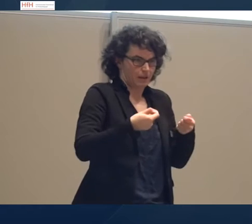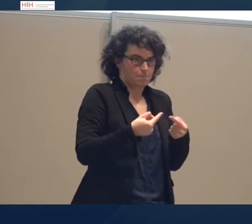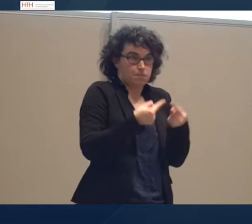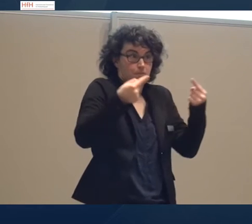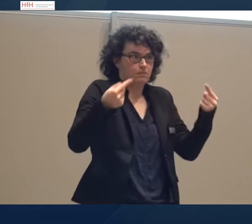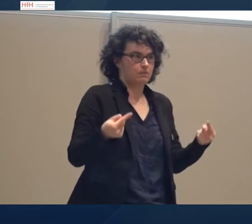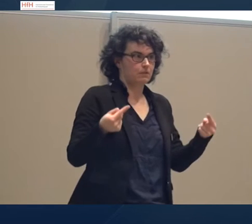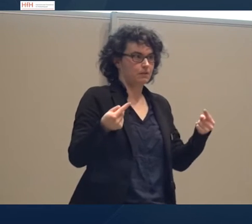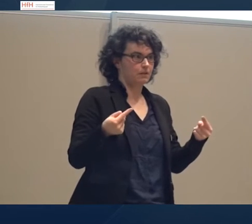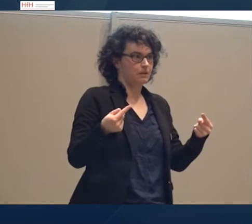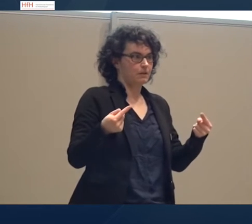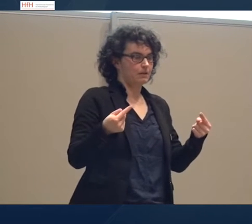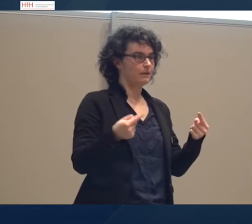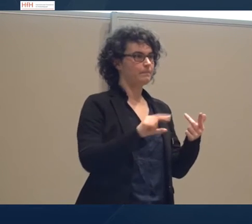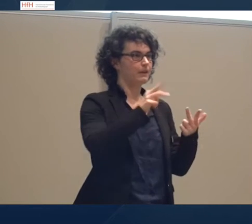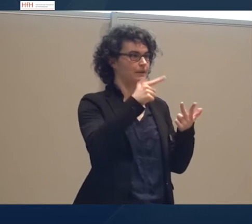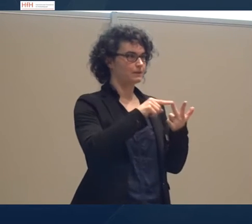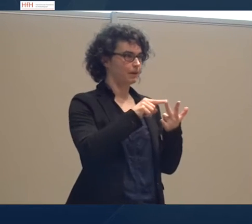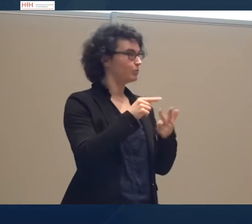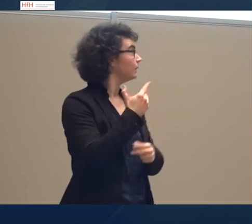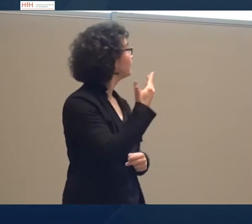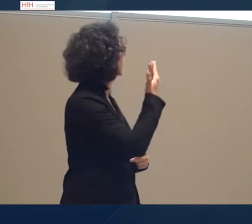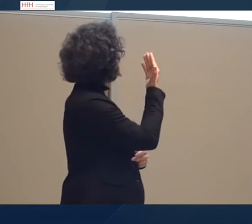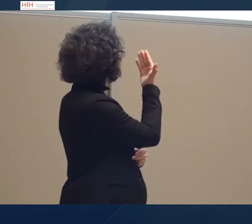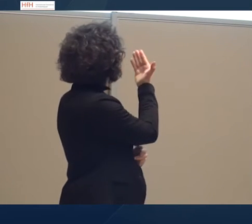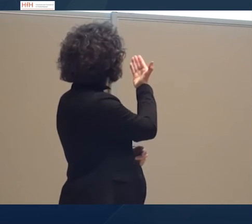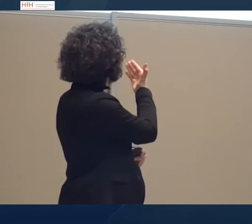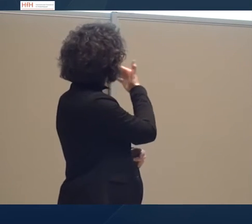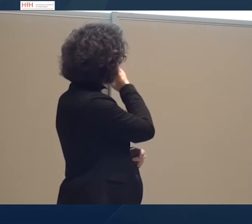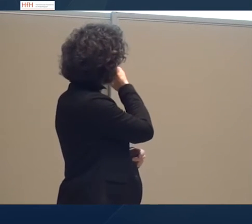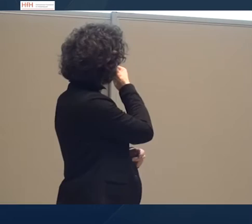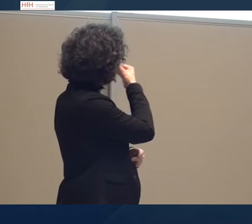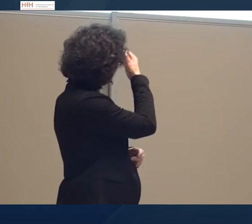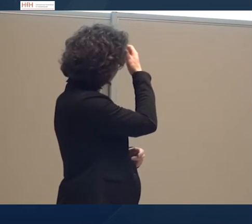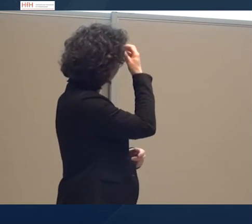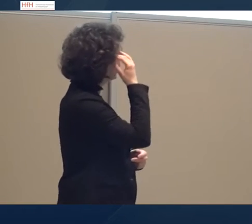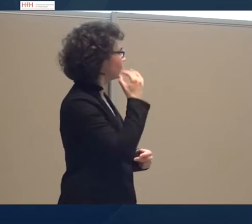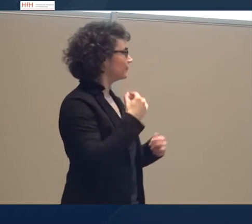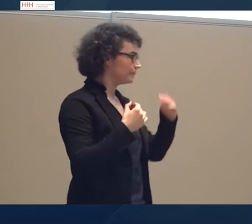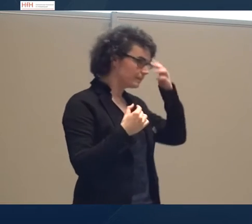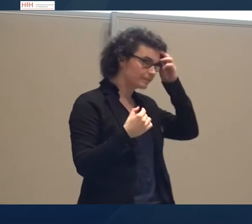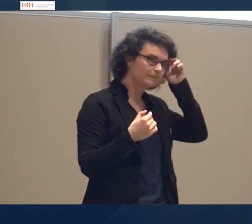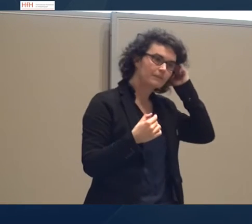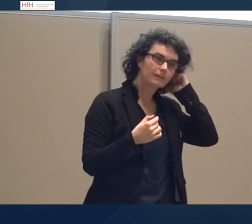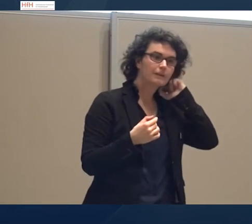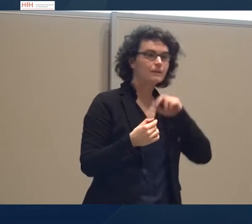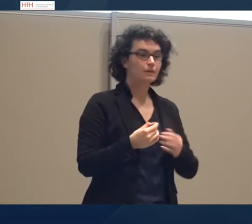Und ein drittes Beispiel in Traditionen, in denen dann die Schrift zunehmend sich